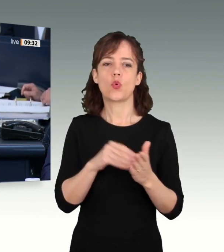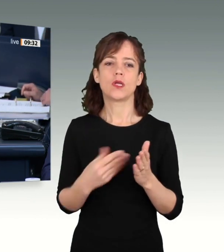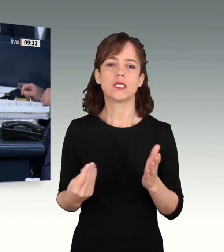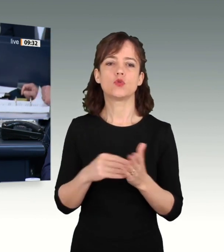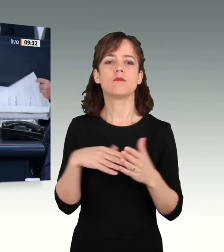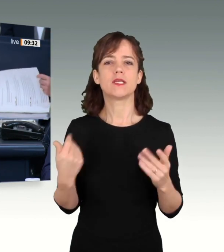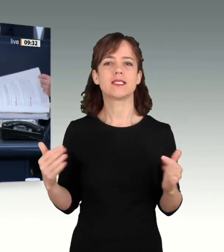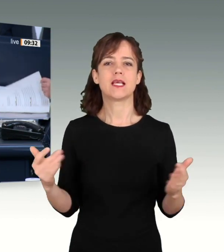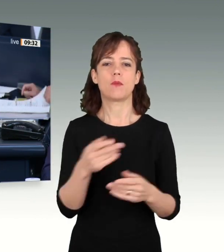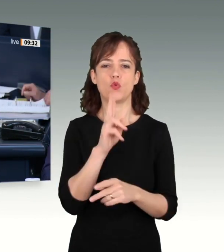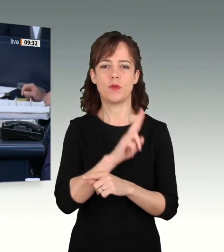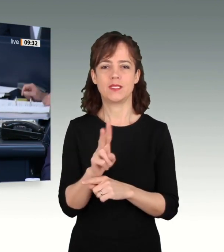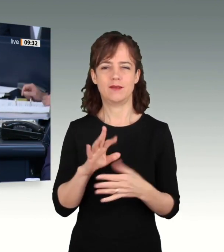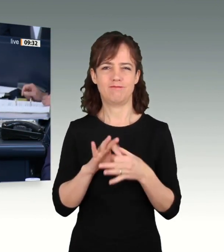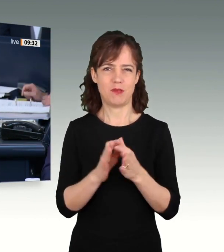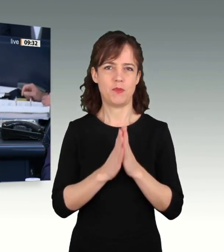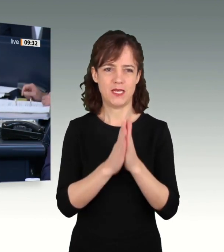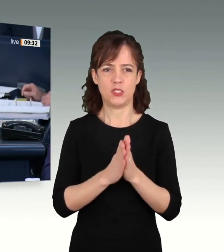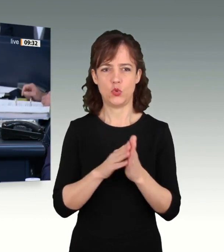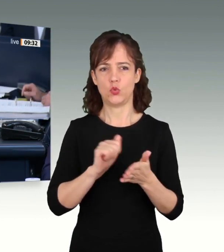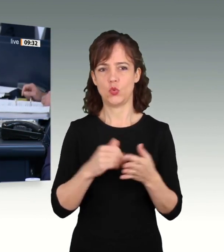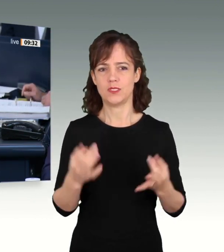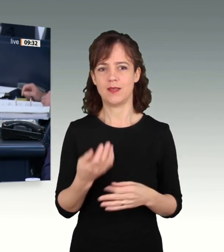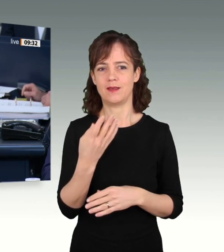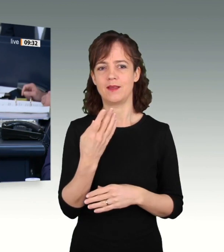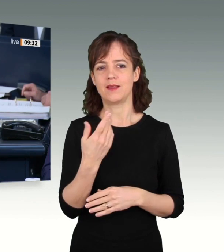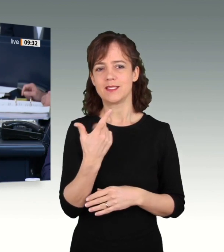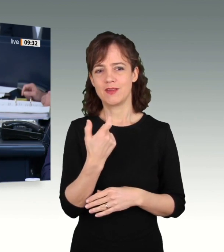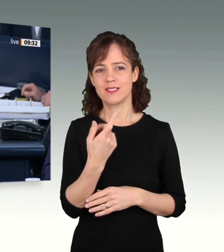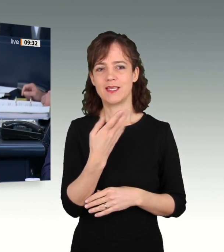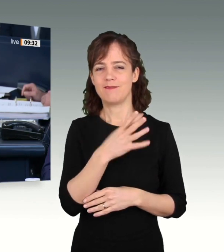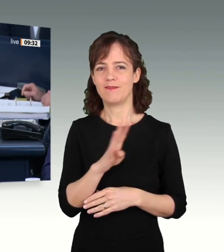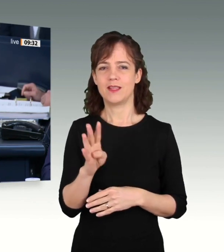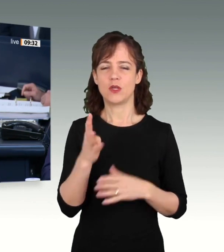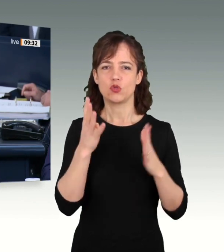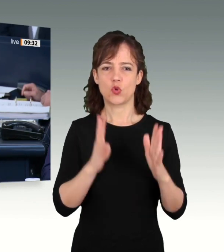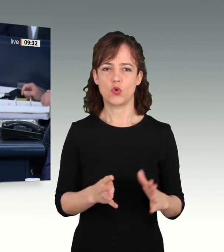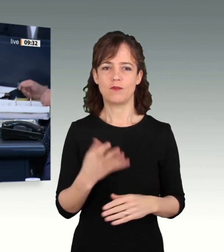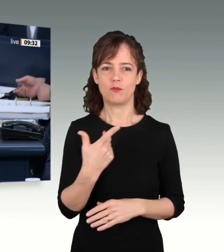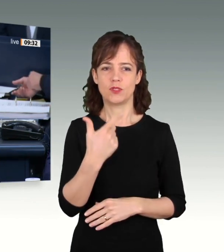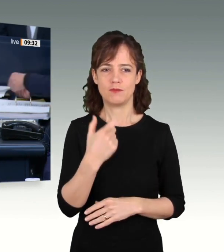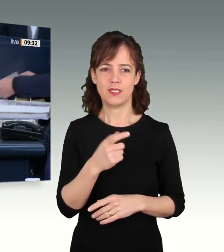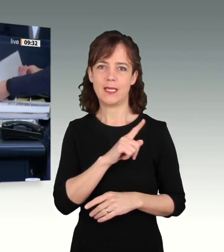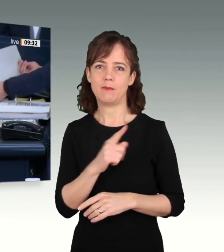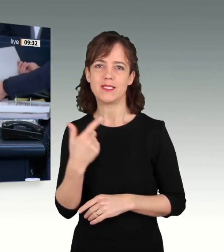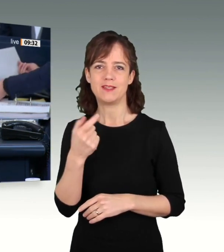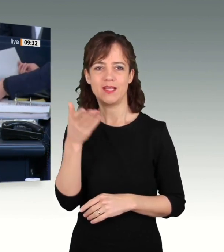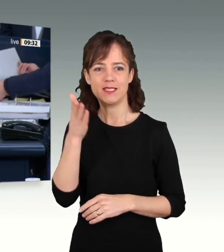Petitionen auf den Drucksachen 4.925 bis 4.939 aufzurufen.